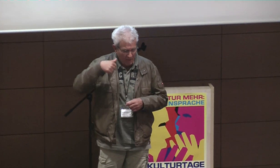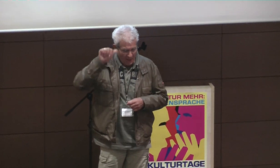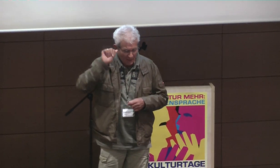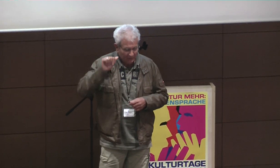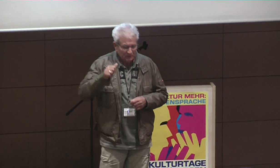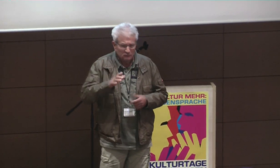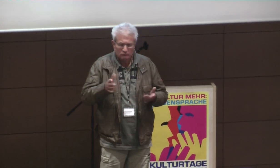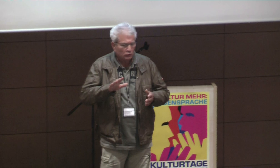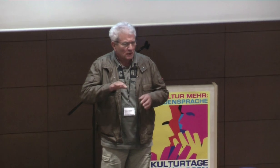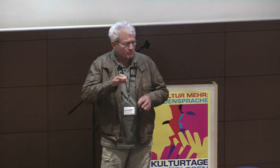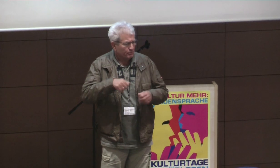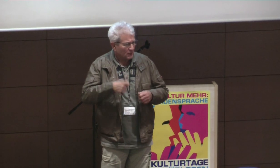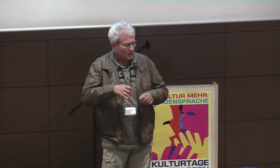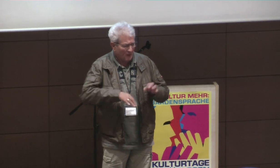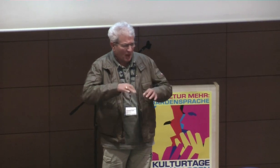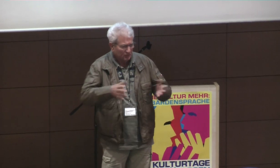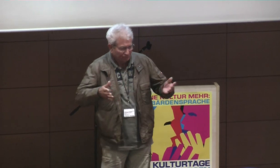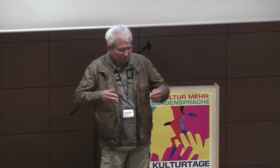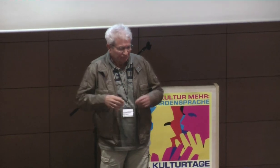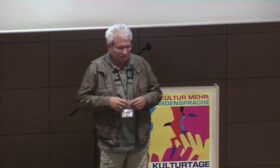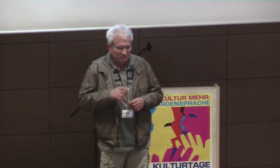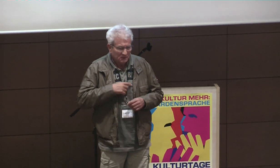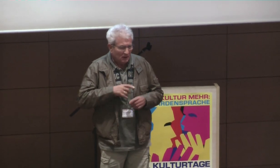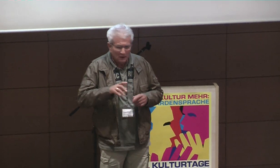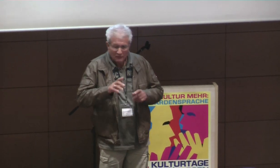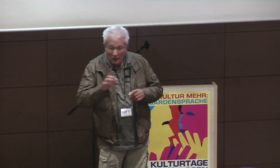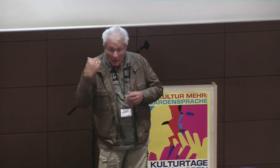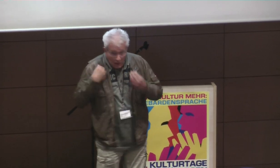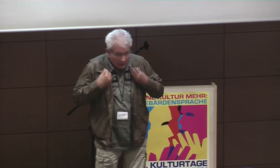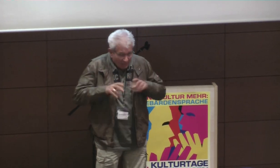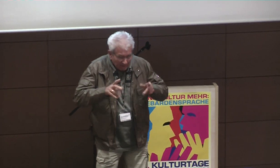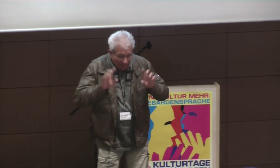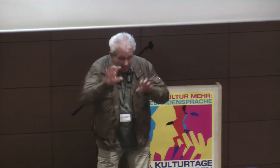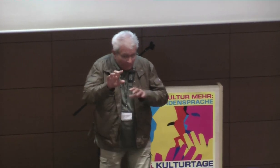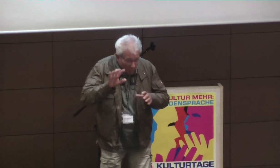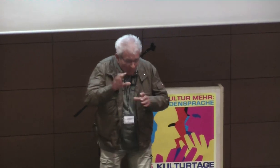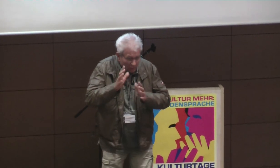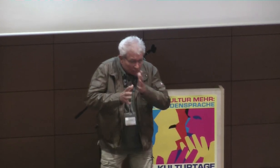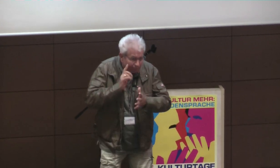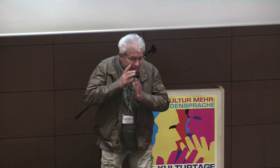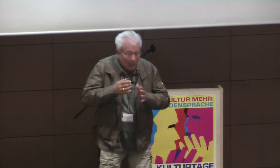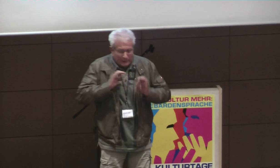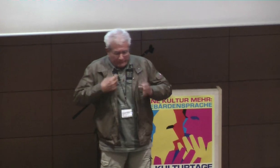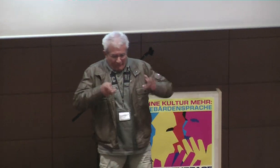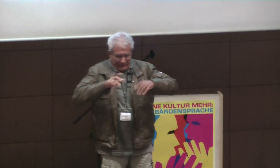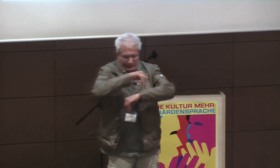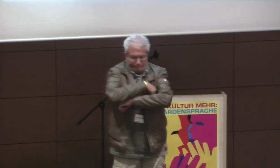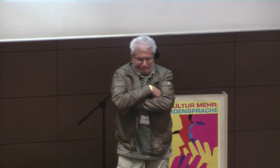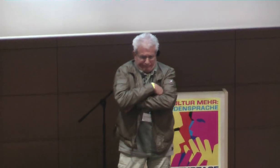ähm, von herzlichen Glückwunsch, und auch in der, ähm, Bundesversammlung herbei warst, und den Bundespräsidenten gespielt hast, äh, viele hatten mir gesagt, ja, da ist, äh, da ist,